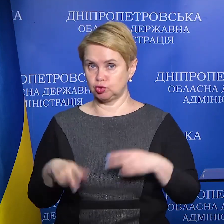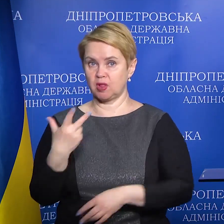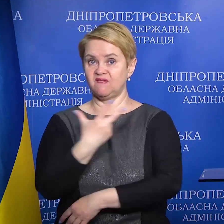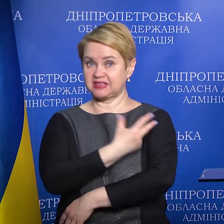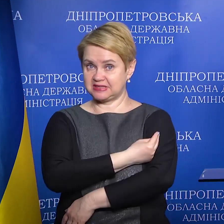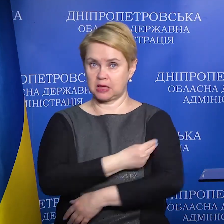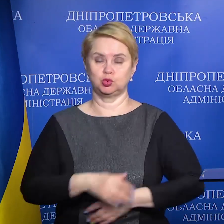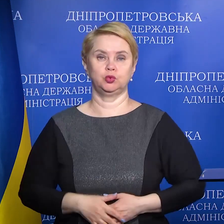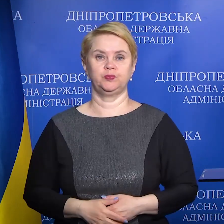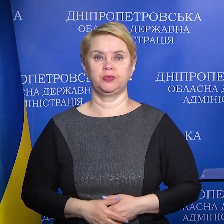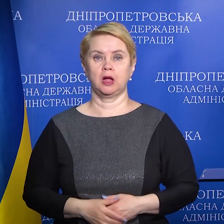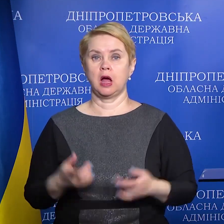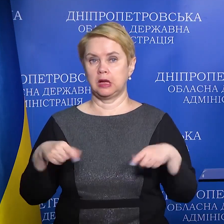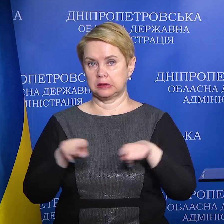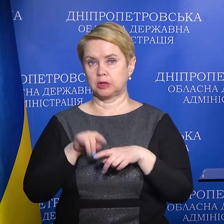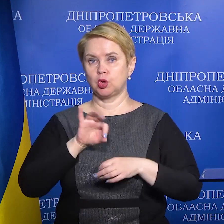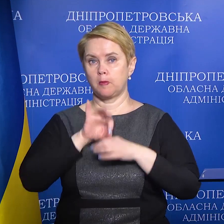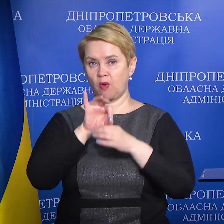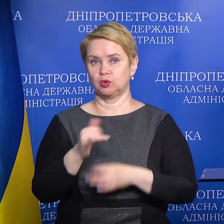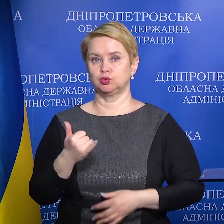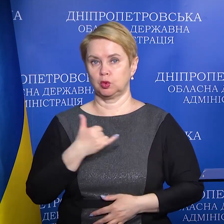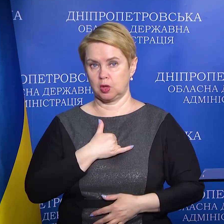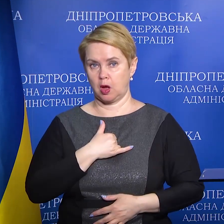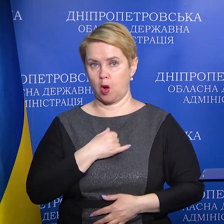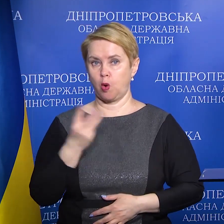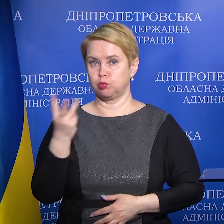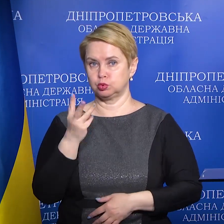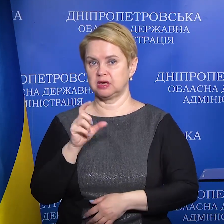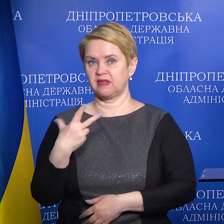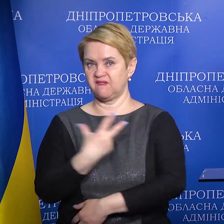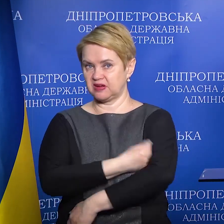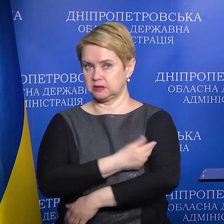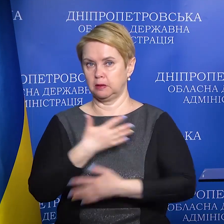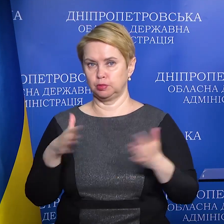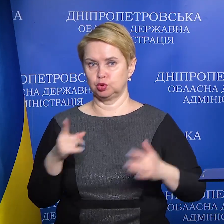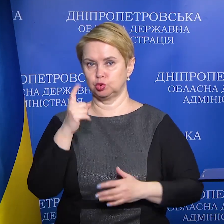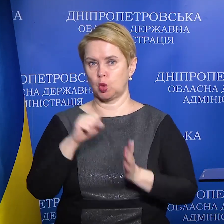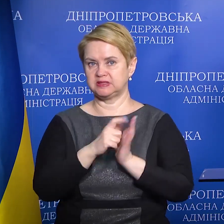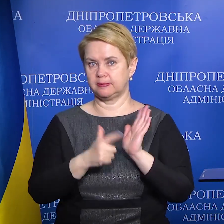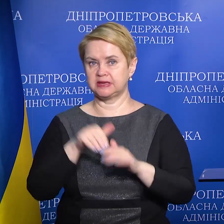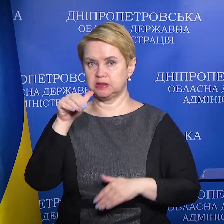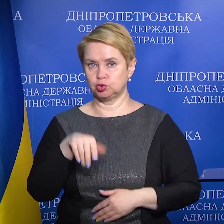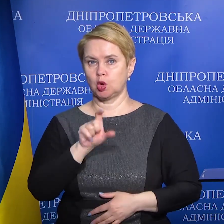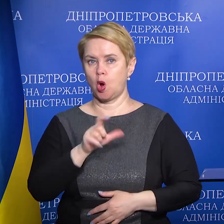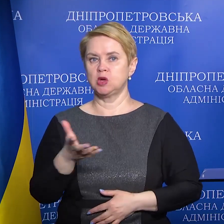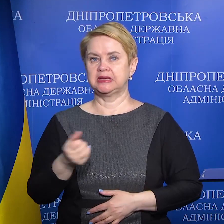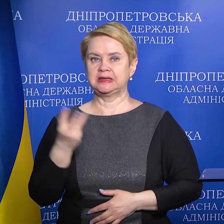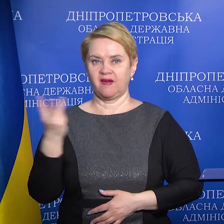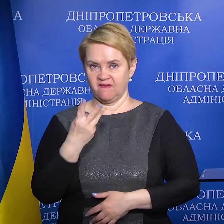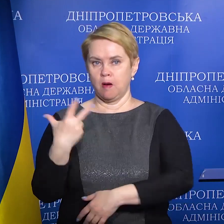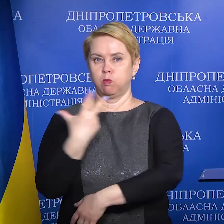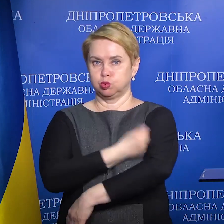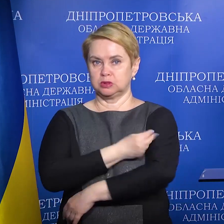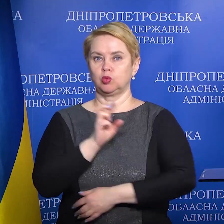вакцинацію. Також проводиться у нас бустерна вакцинація. Більше 117 тисяч осіб отримали бустерну